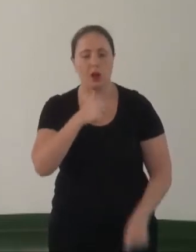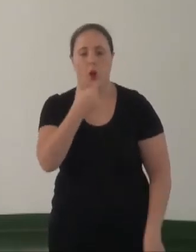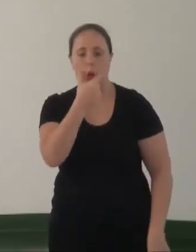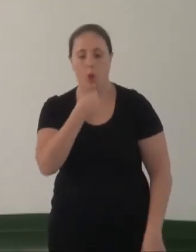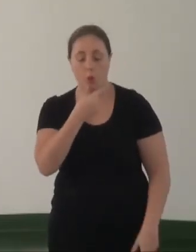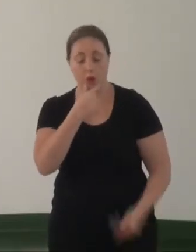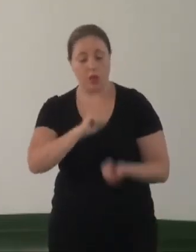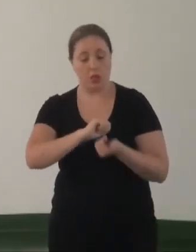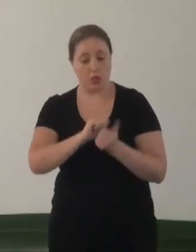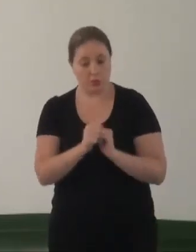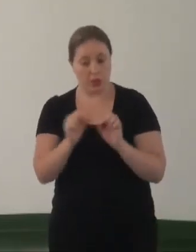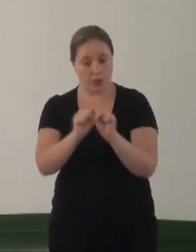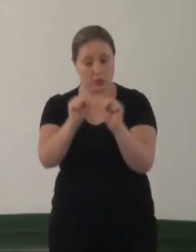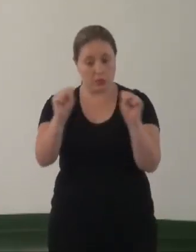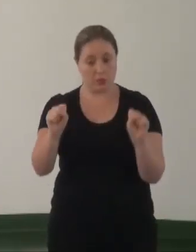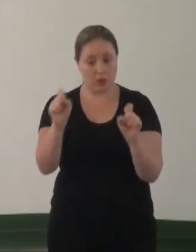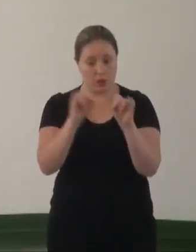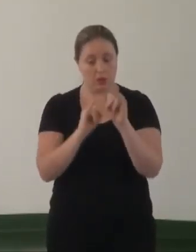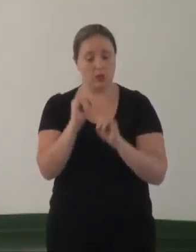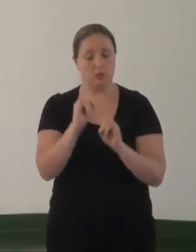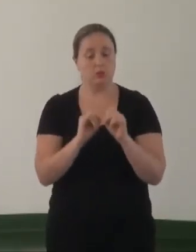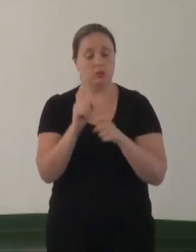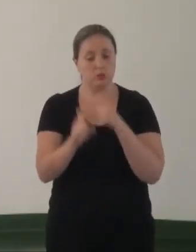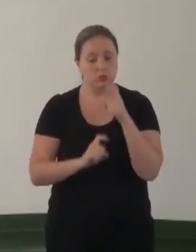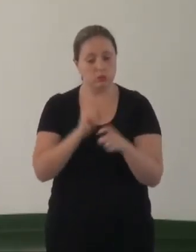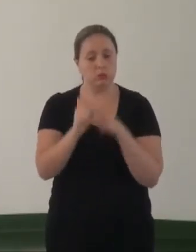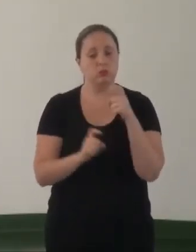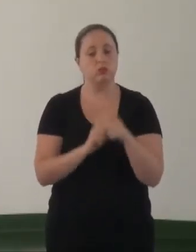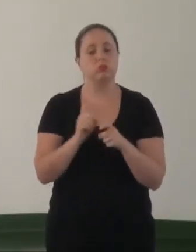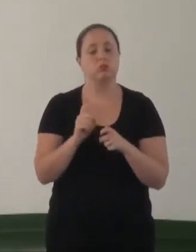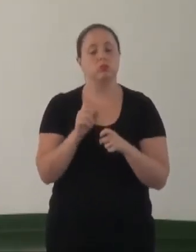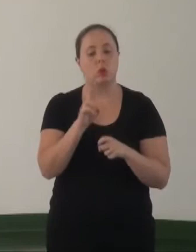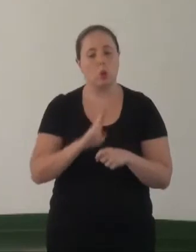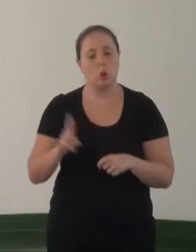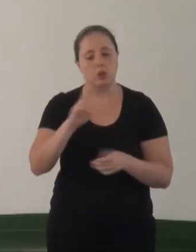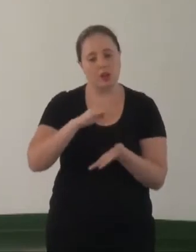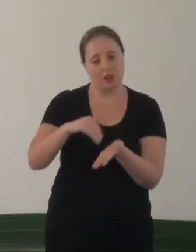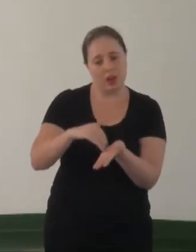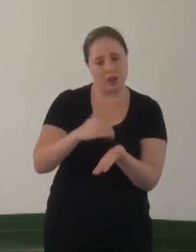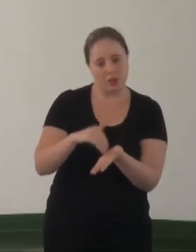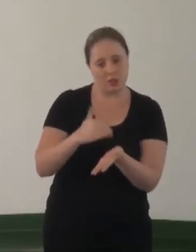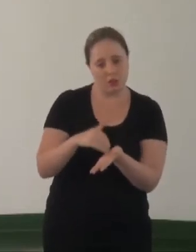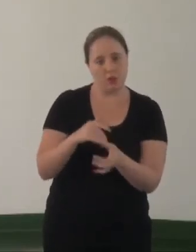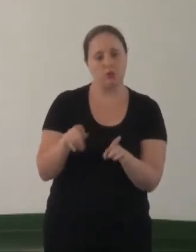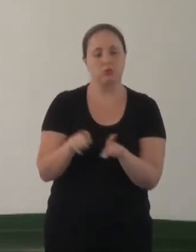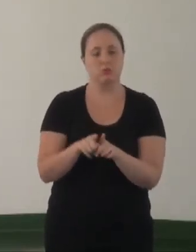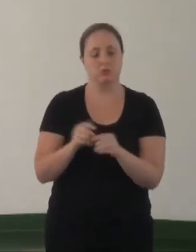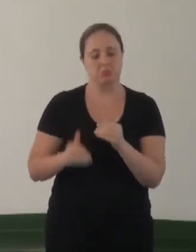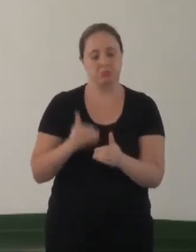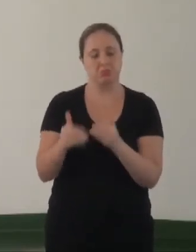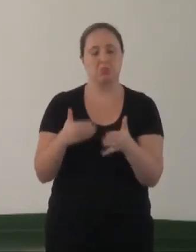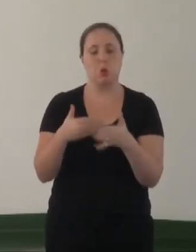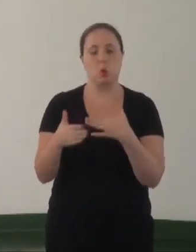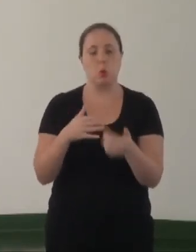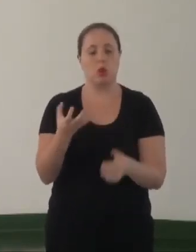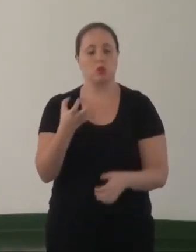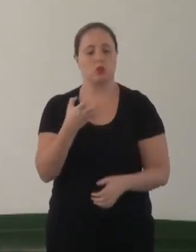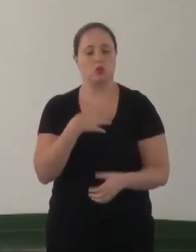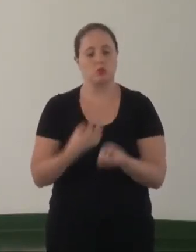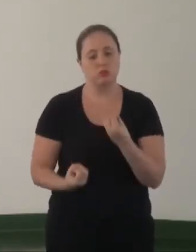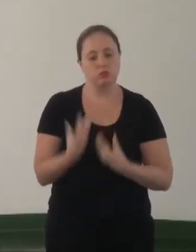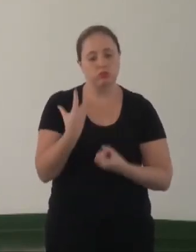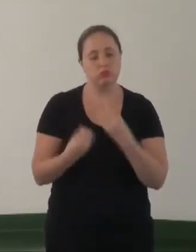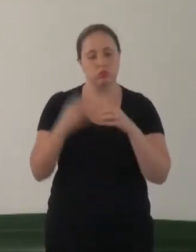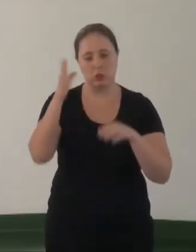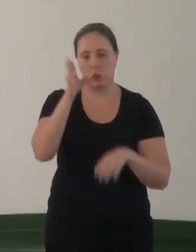adequação nos sistemas informatizados utilizados desde o serviço de recepção, procedimento e qualquer forma de produção do